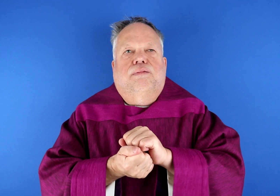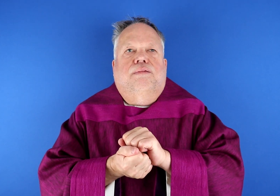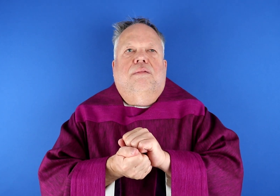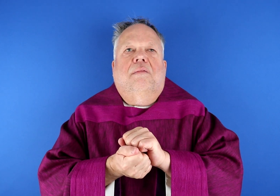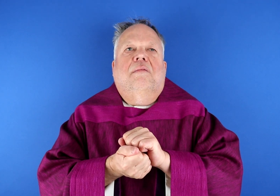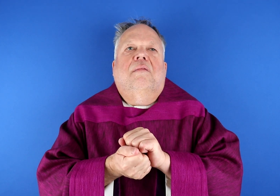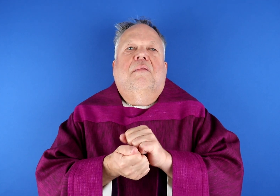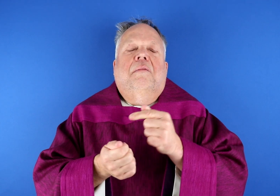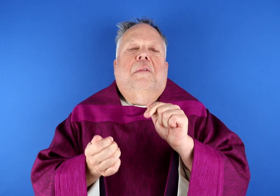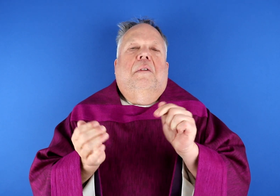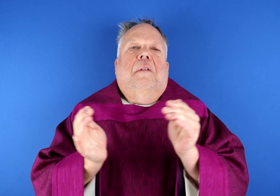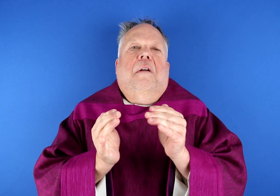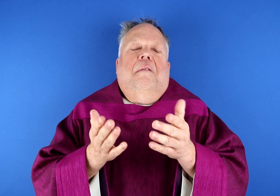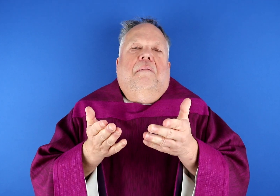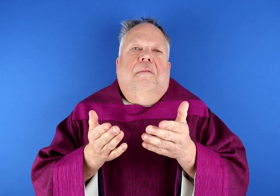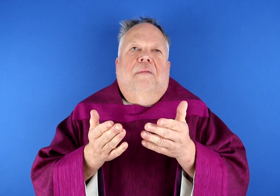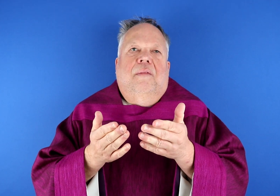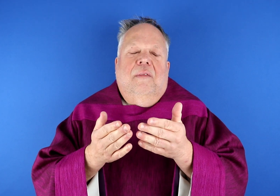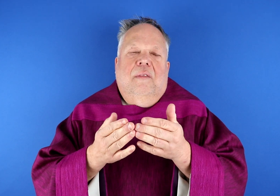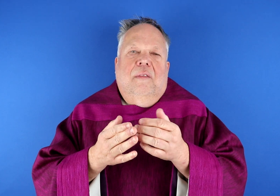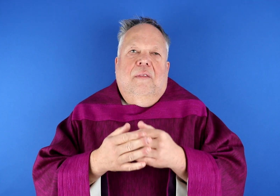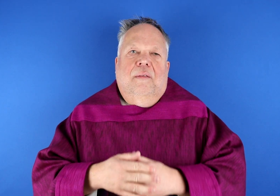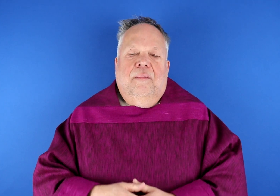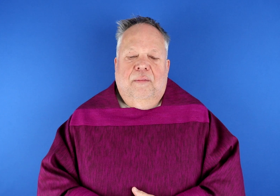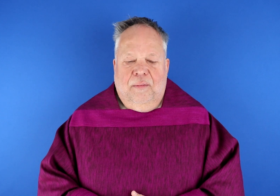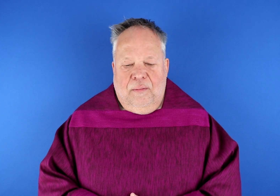Gemeinschaft kaputt geht. So klein ist sie.